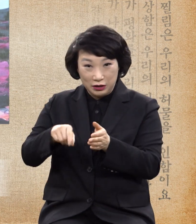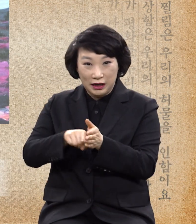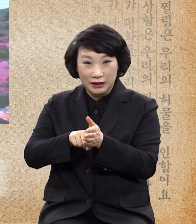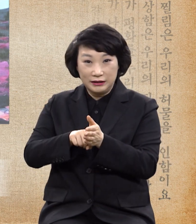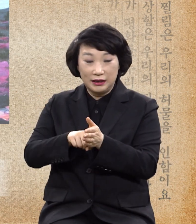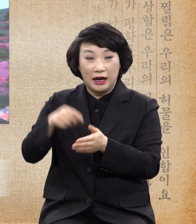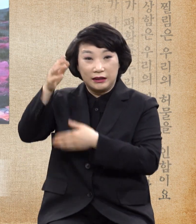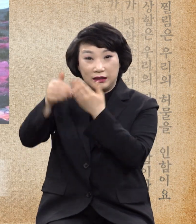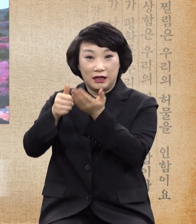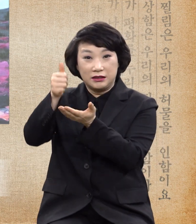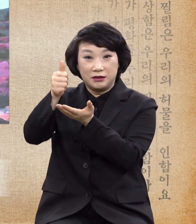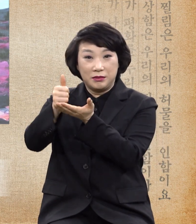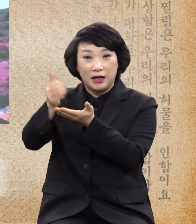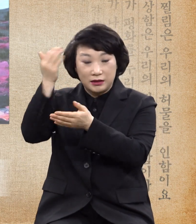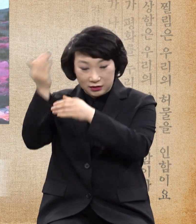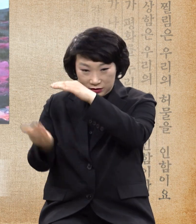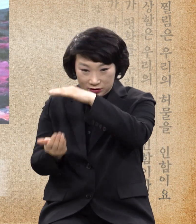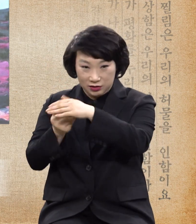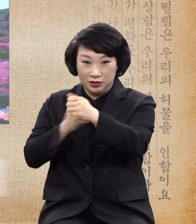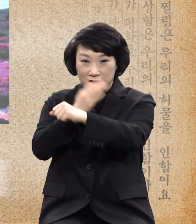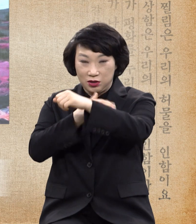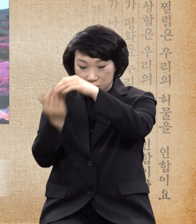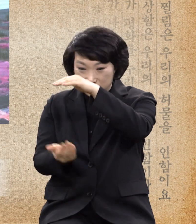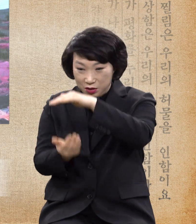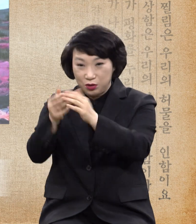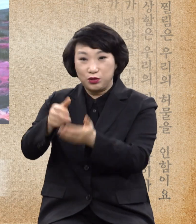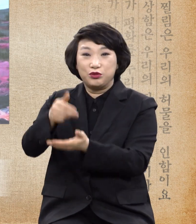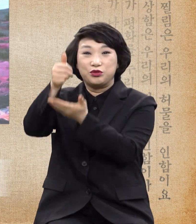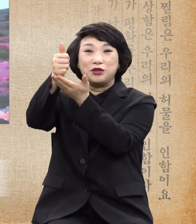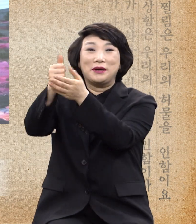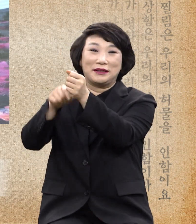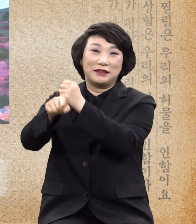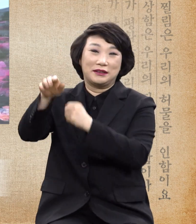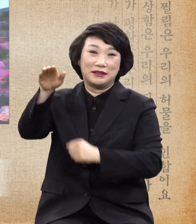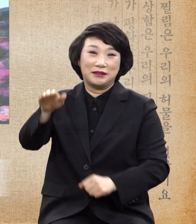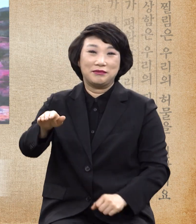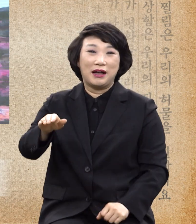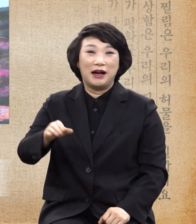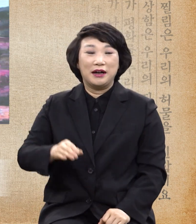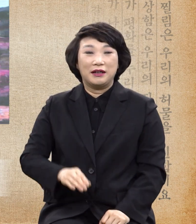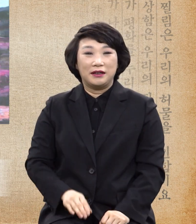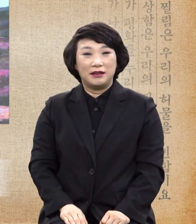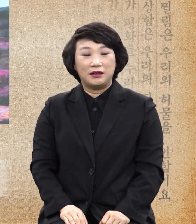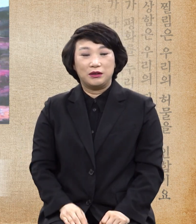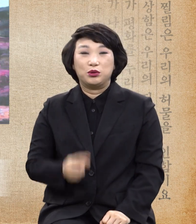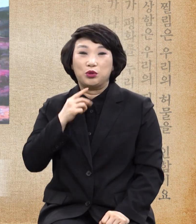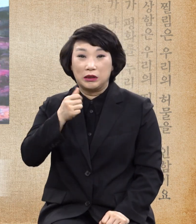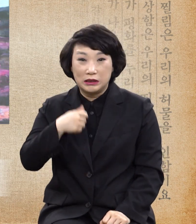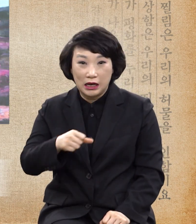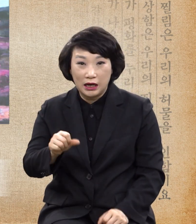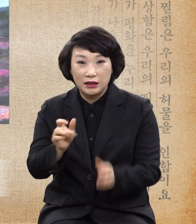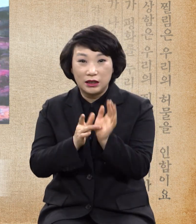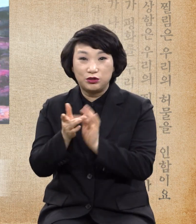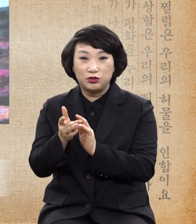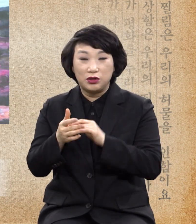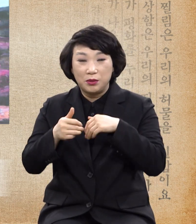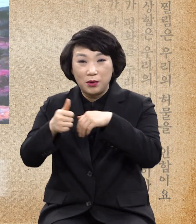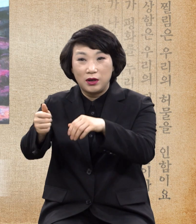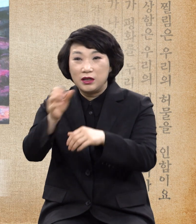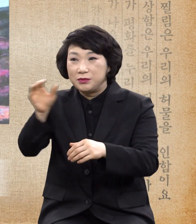하나님의 전지하시고 전능하신 뜻이라 이만 독생자를 십자가에서 죽게 하기까지